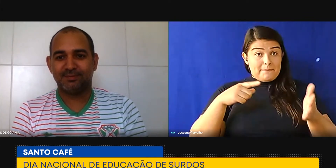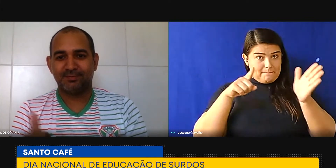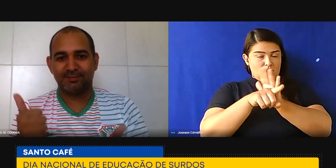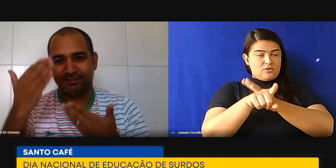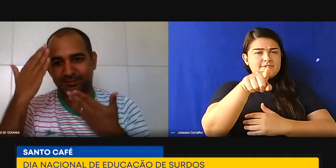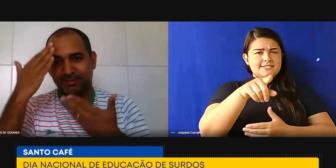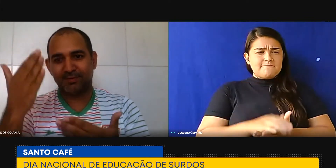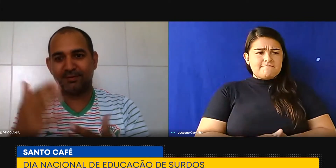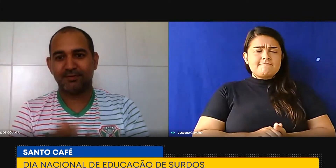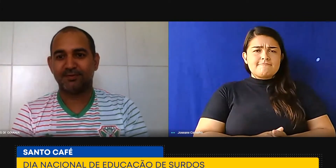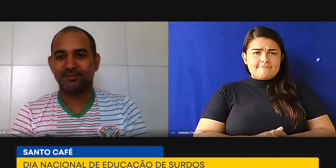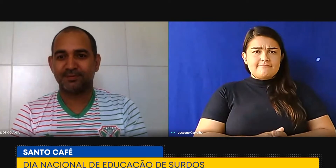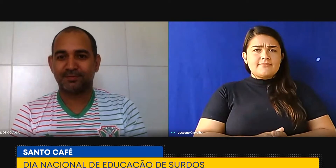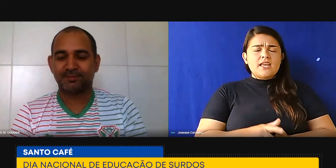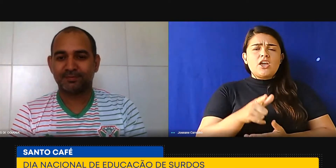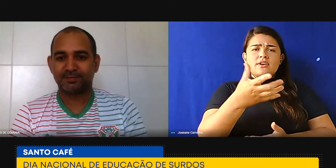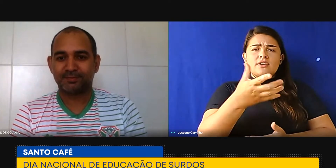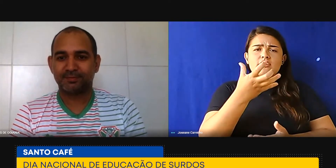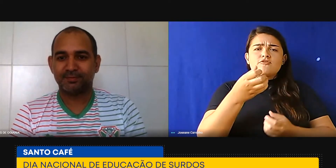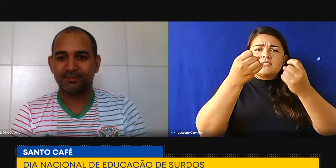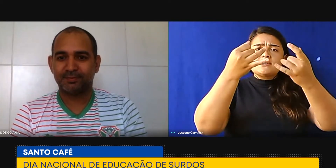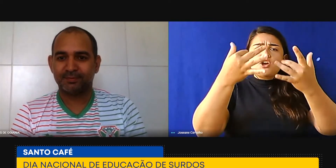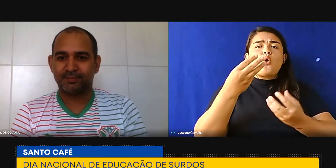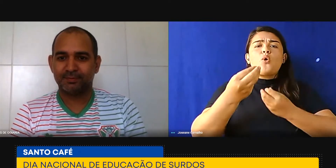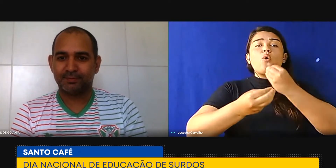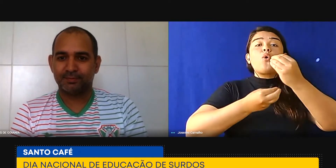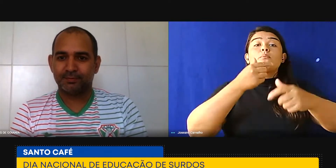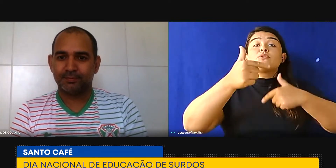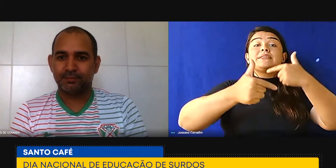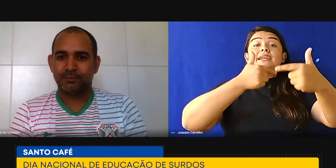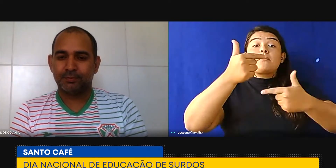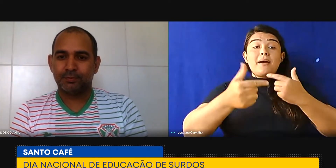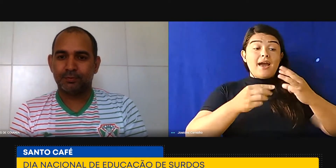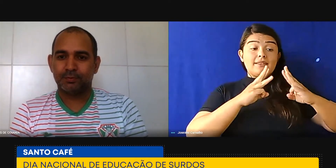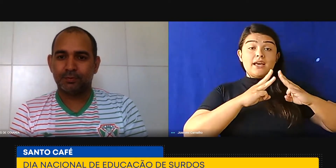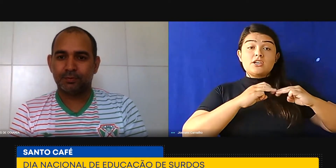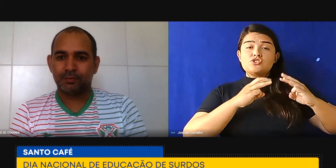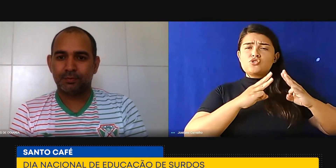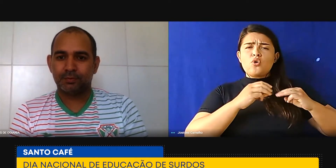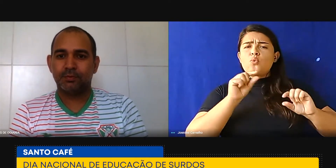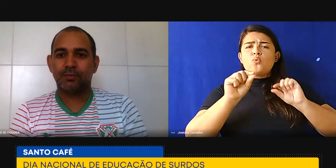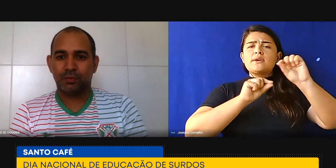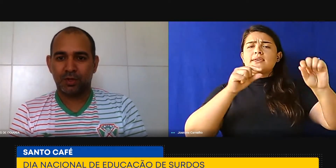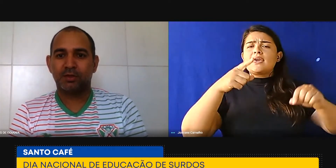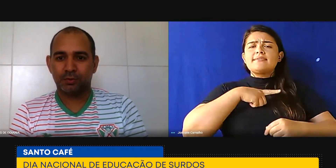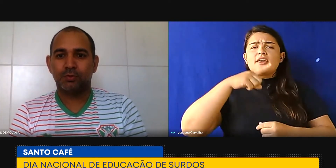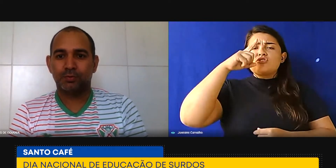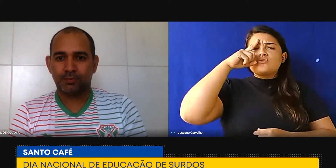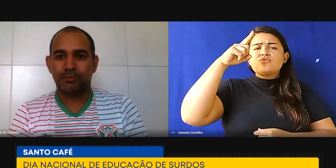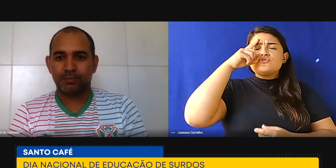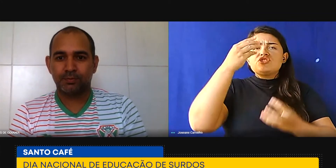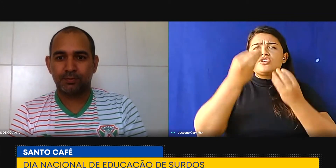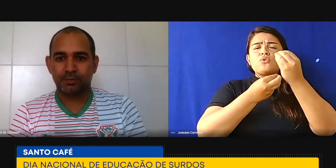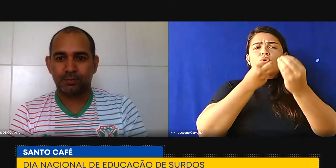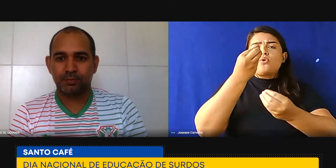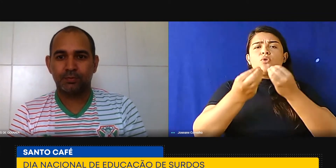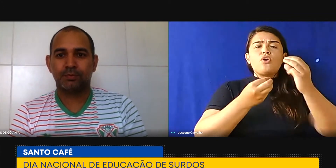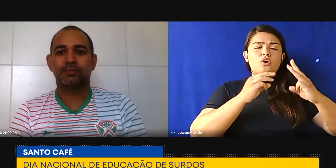falasse um pouco mais sobre o trabalho da associação. O que é feito no dia a dia? Como é que a associação ajuda as pessoas com